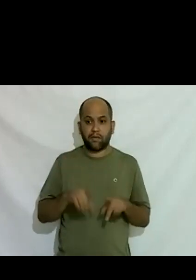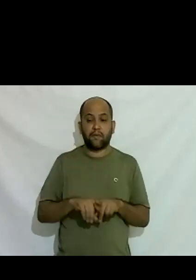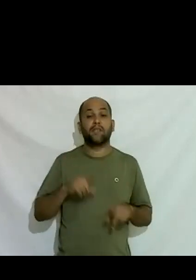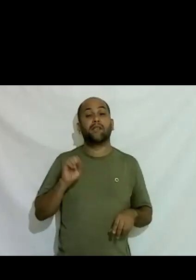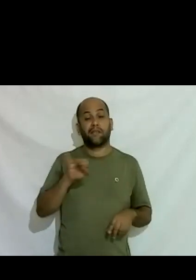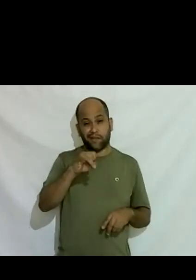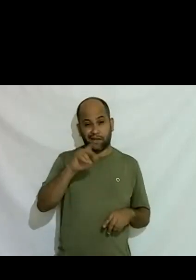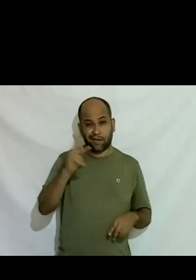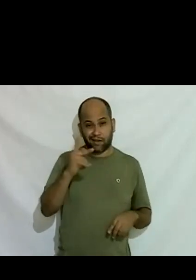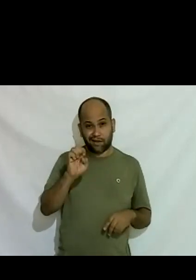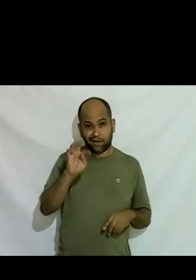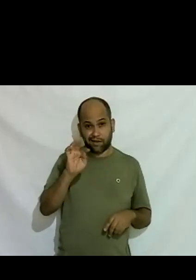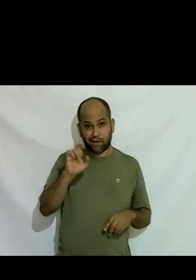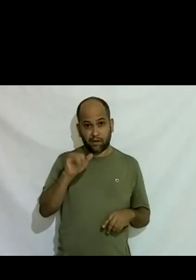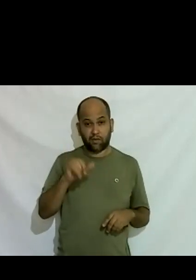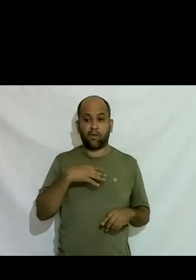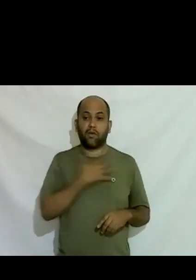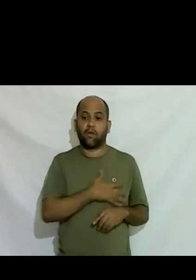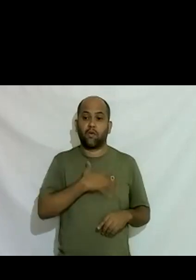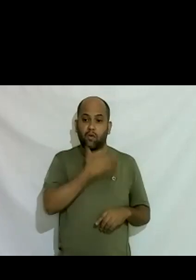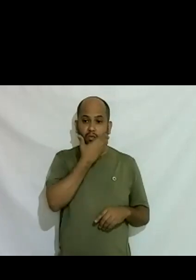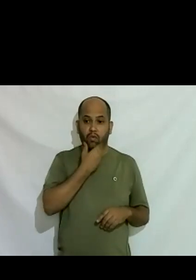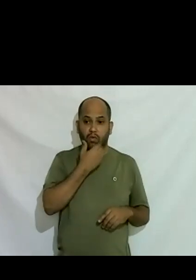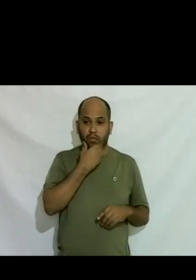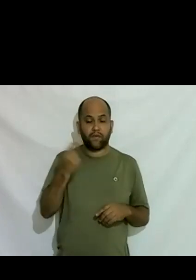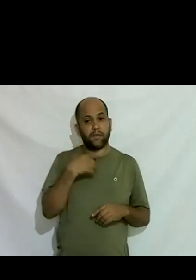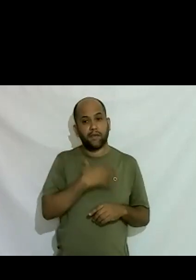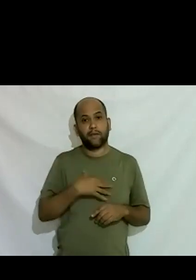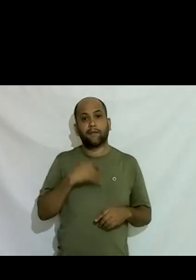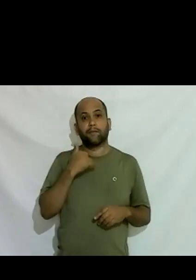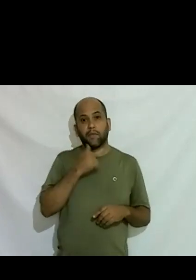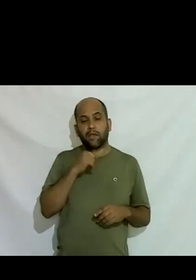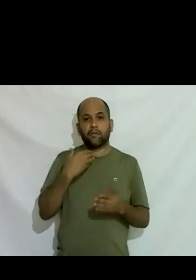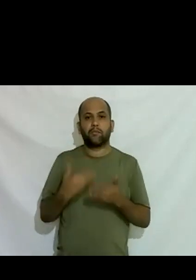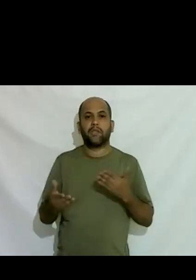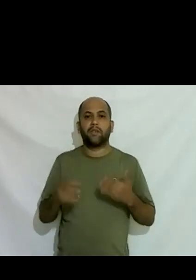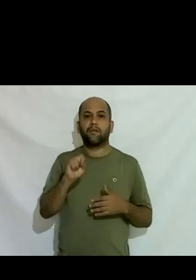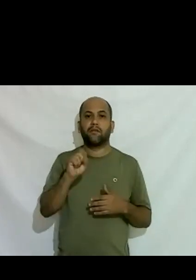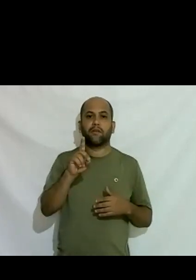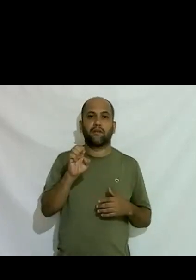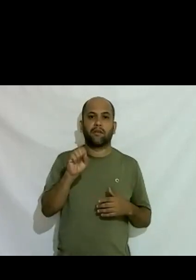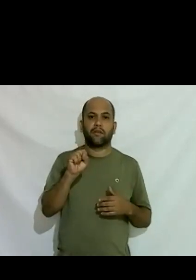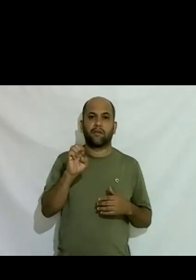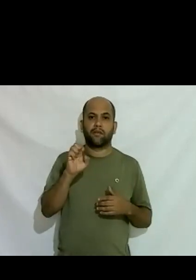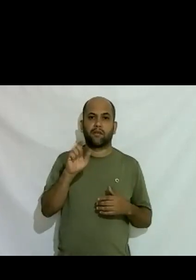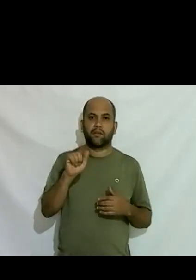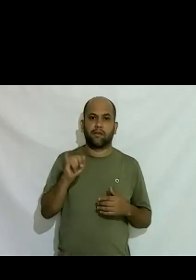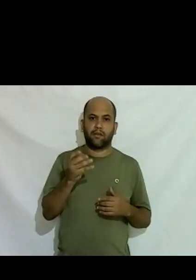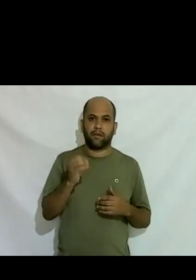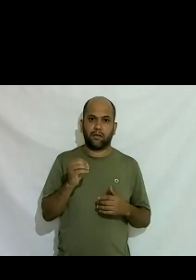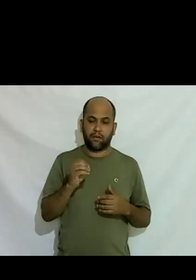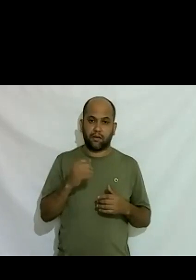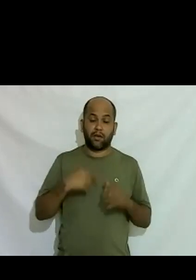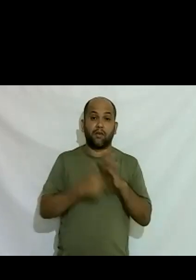ela falou igual de homem você está ficando muito mulher estou perdendo desejo e aí foi um segundo divórcio na minha vida porque eu